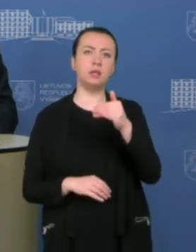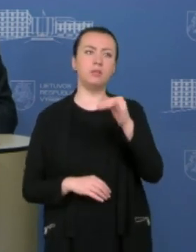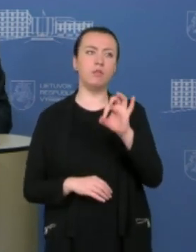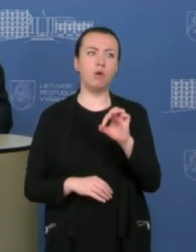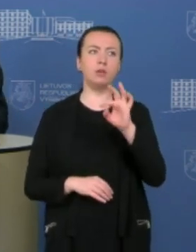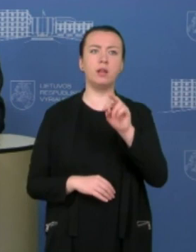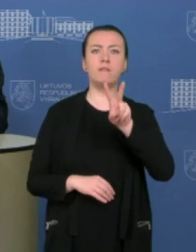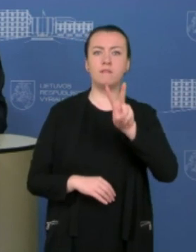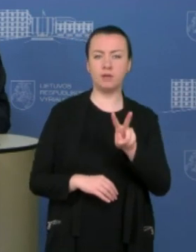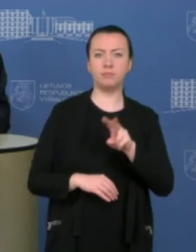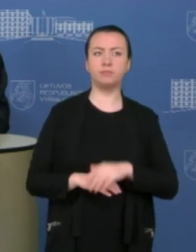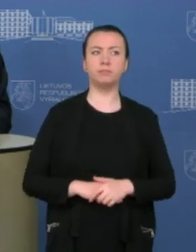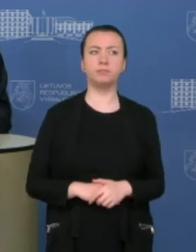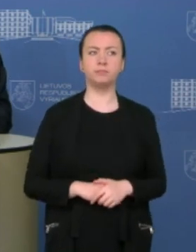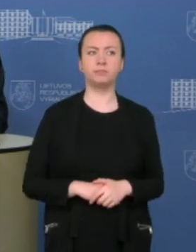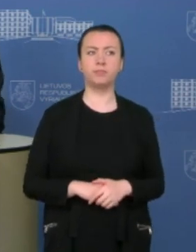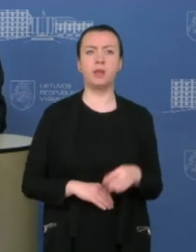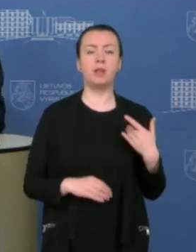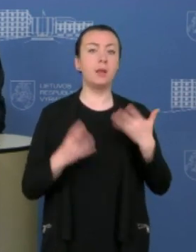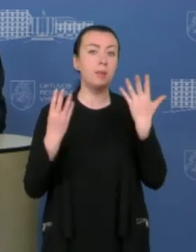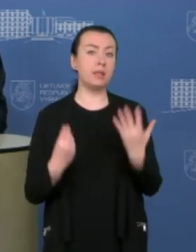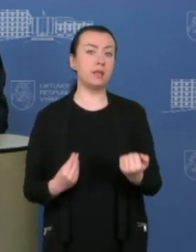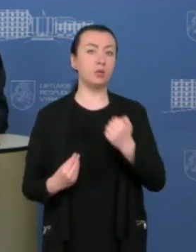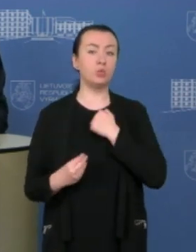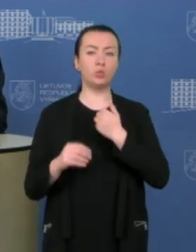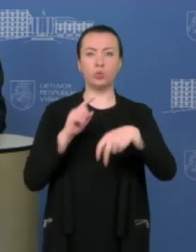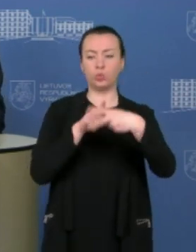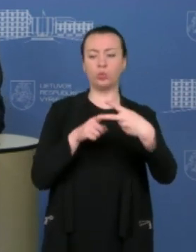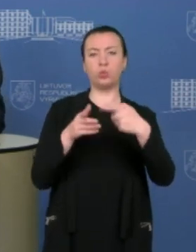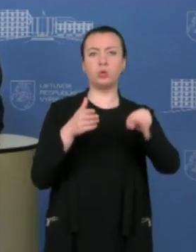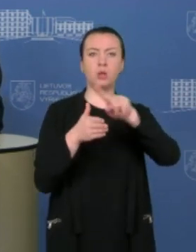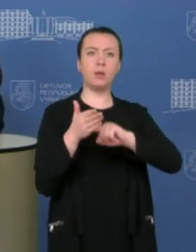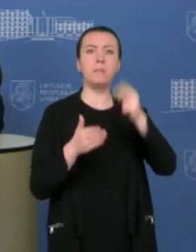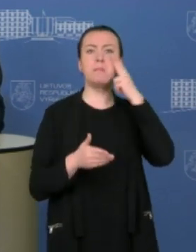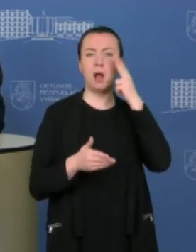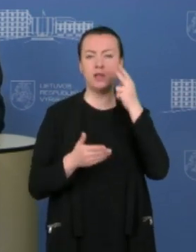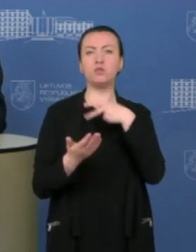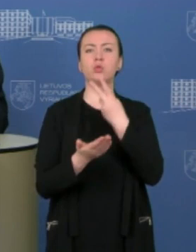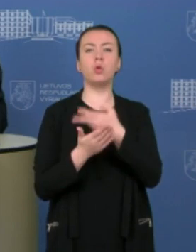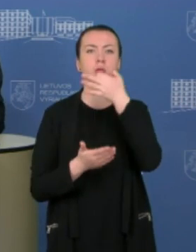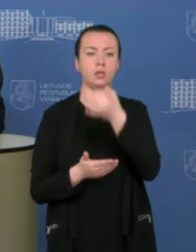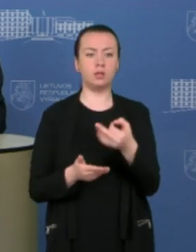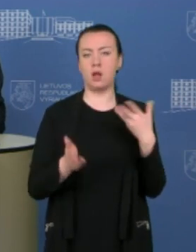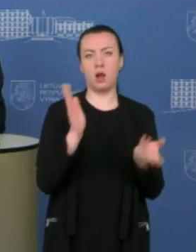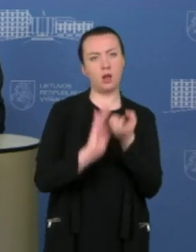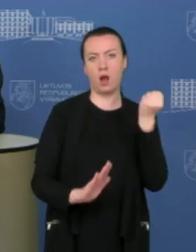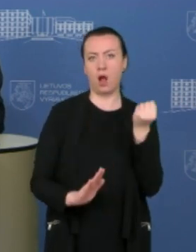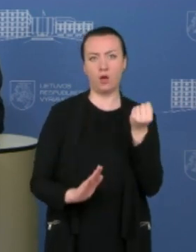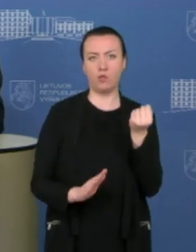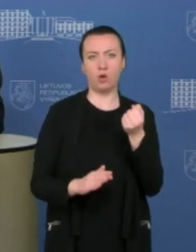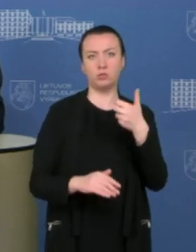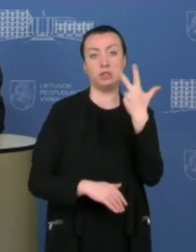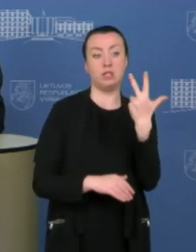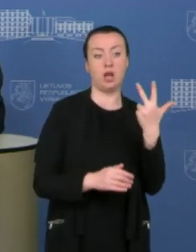Vilimaitė Sveiki, turiu du klausimus. Pirmas, panio vežio ligoninė ateigia, kad jie dar negavo trečios antos